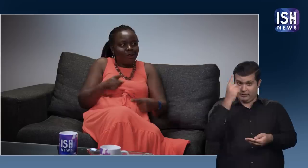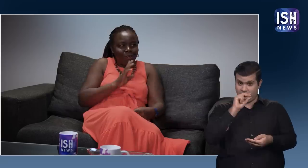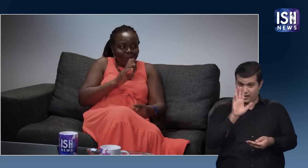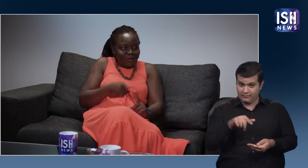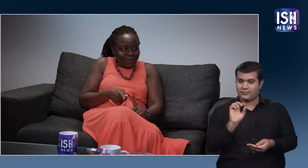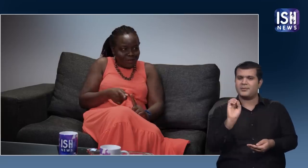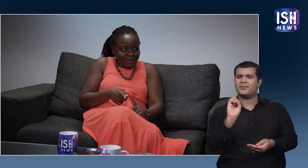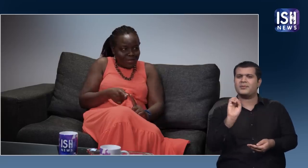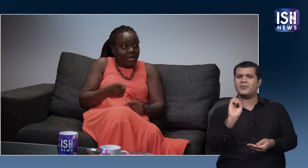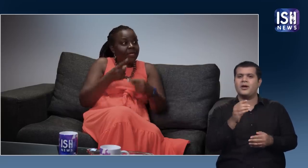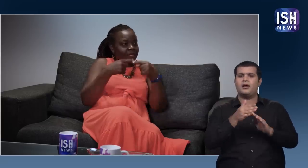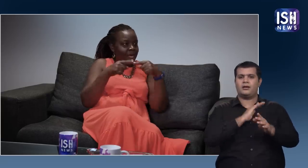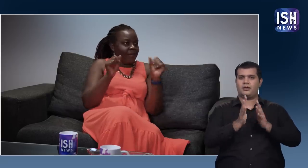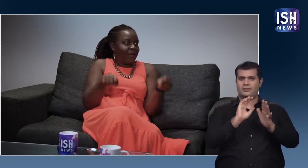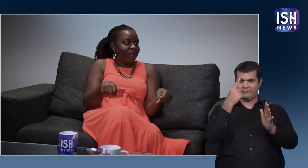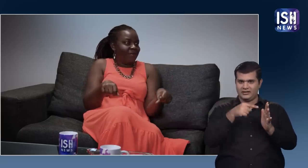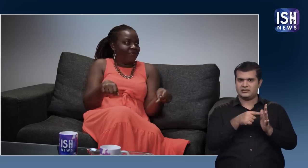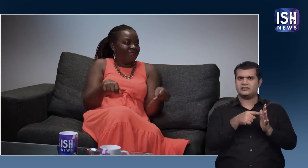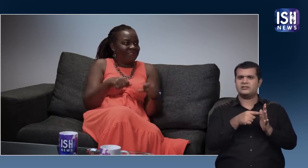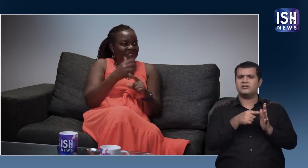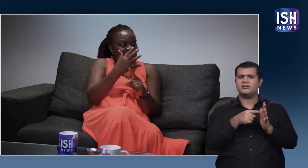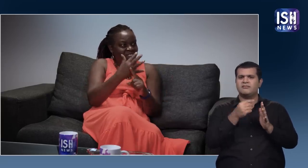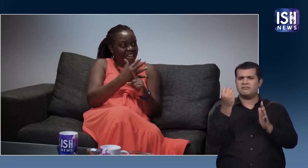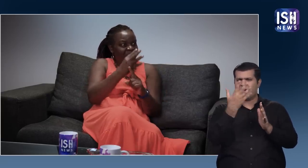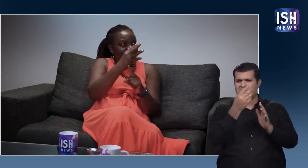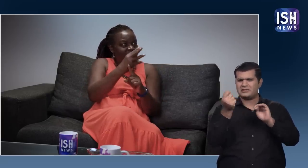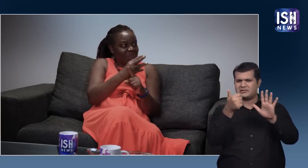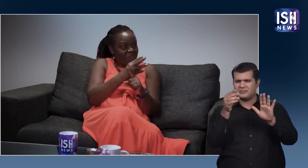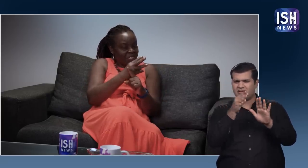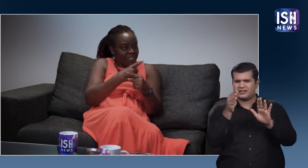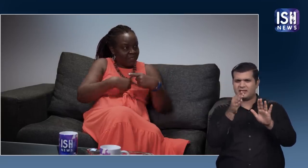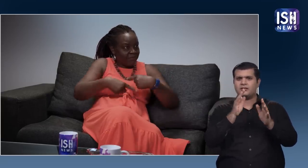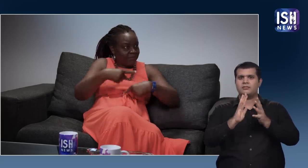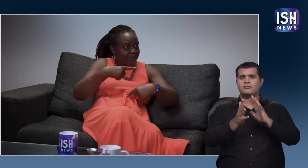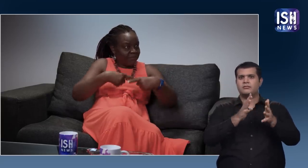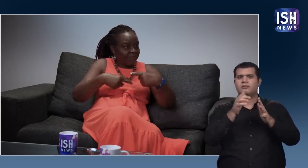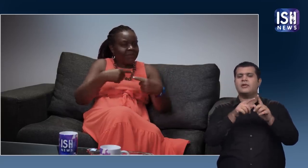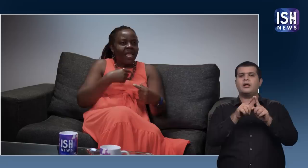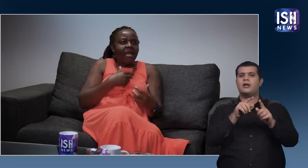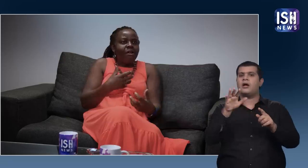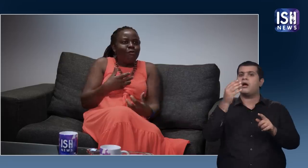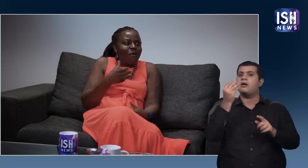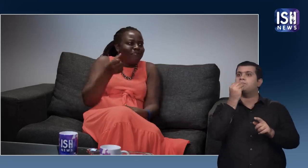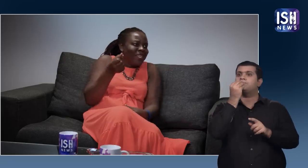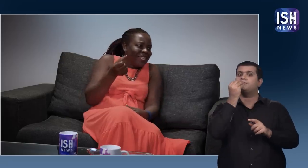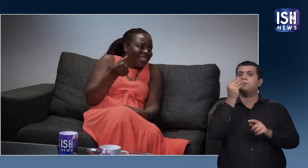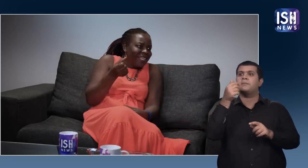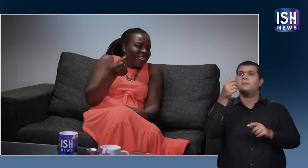नहीं सकते है लेकिन वे साइन कर सकते हैं 5-6 महिने के बच्चे भी साइन कर सकते हैं, वे साइन करते हैं और दूद,